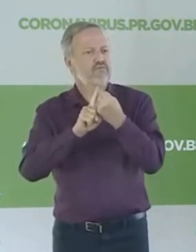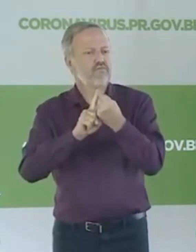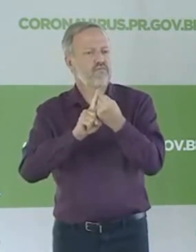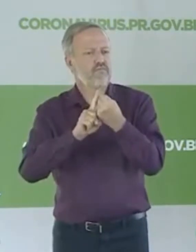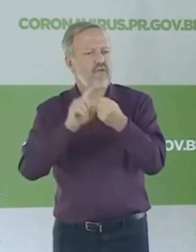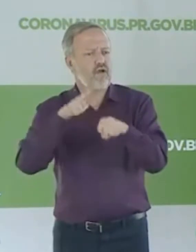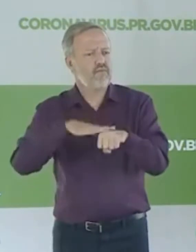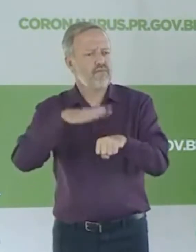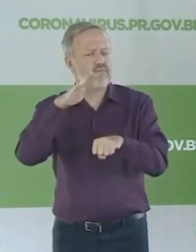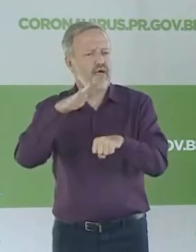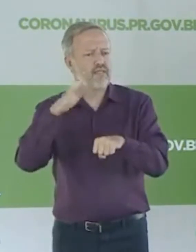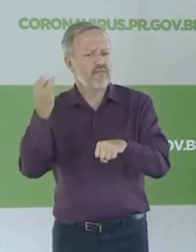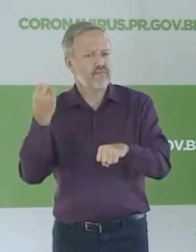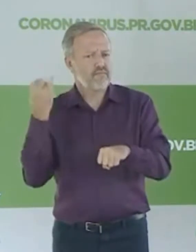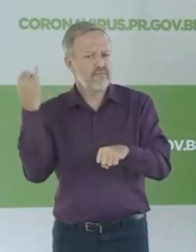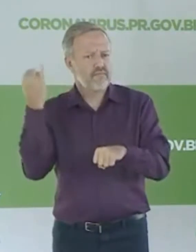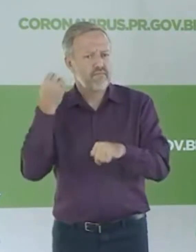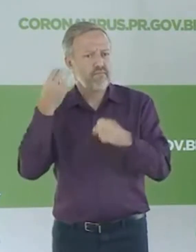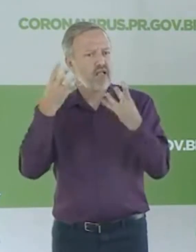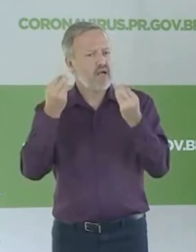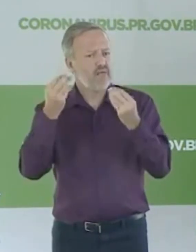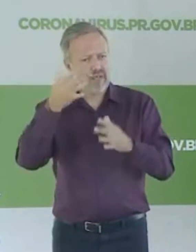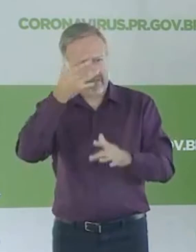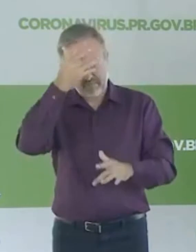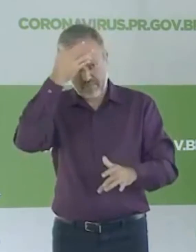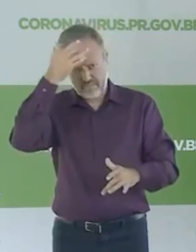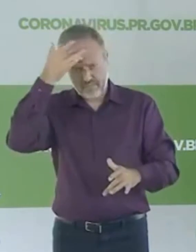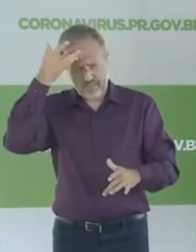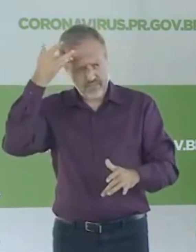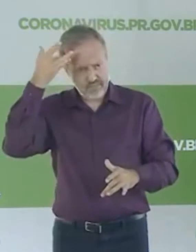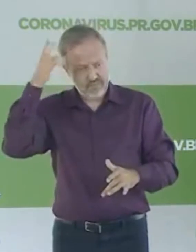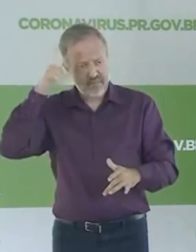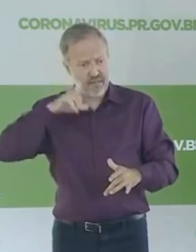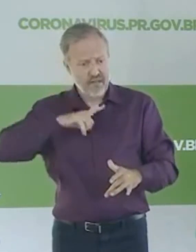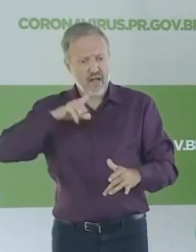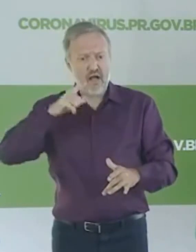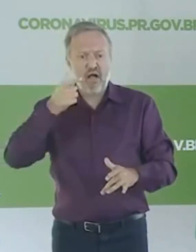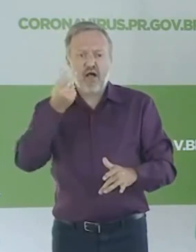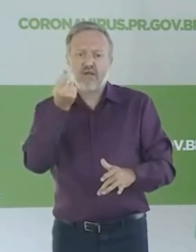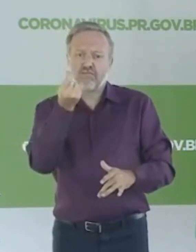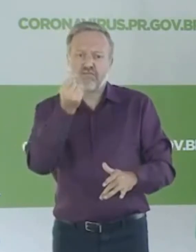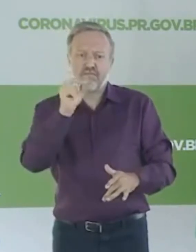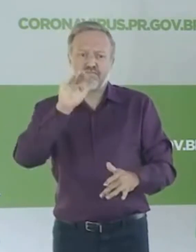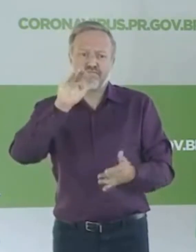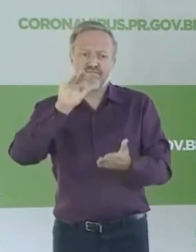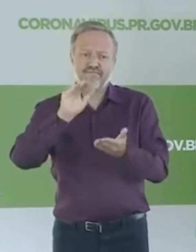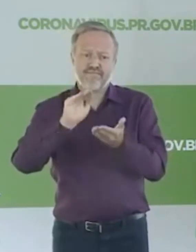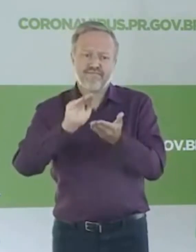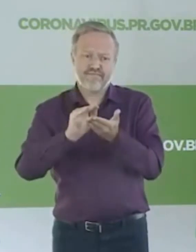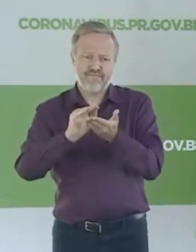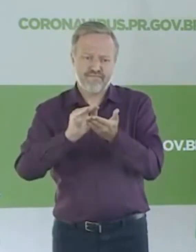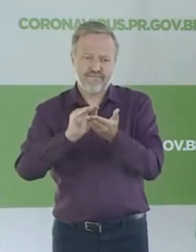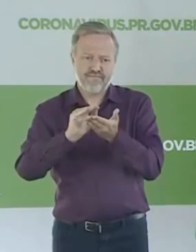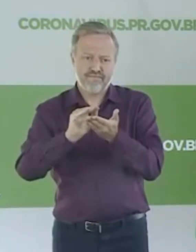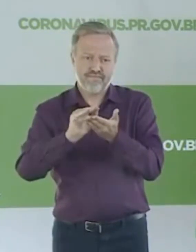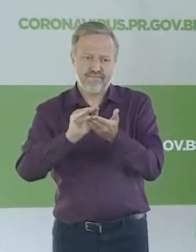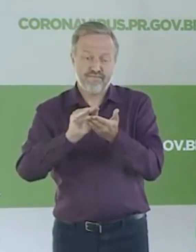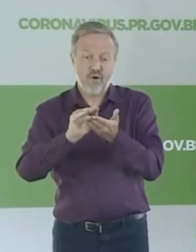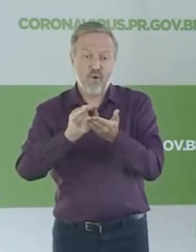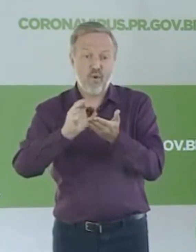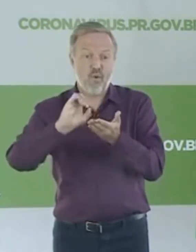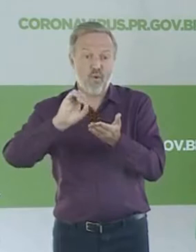mais importante nesse momento, já que muitas pessoas vão ter uma diminuição da sua renda ou quase perder a sua